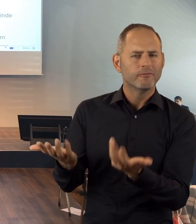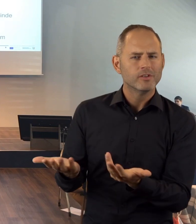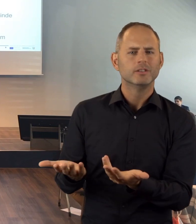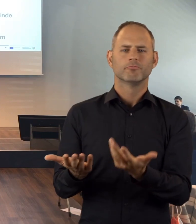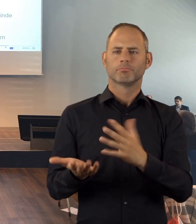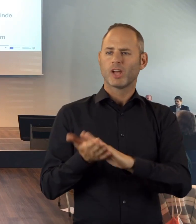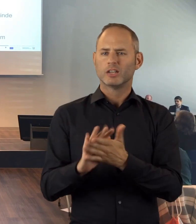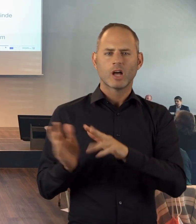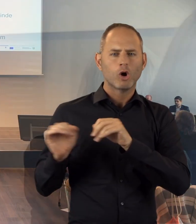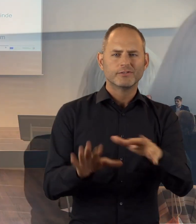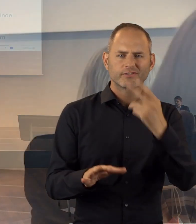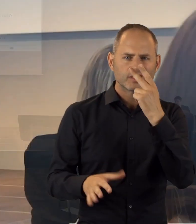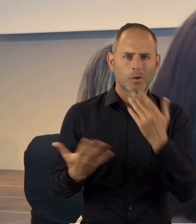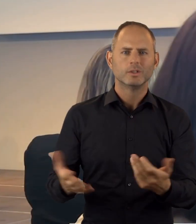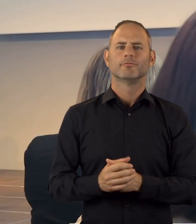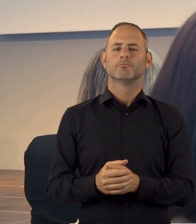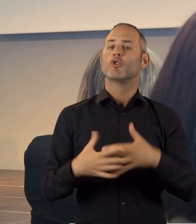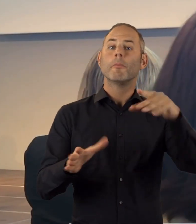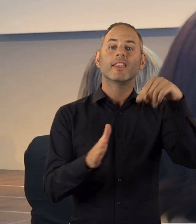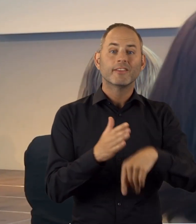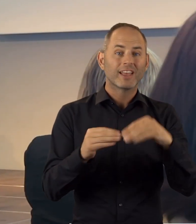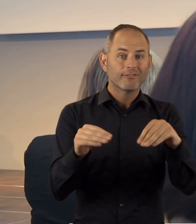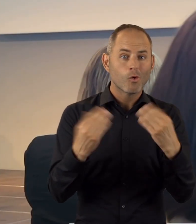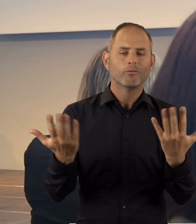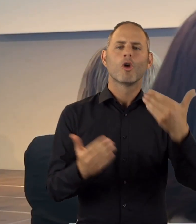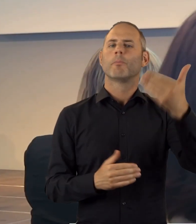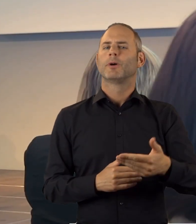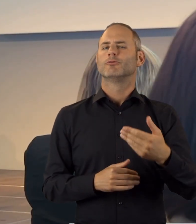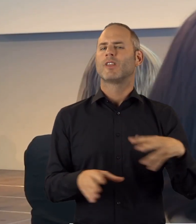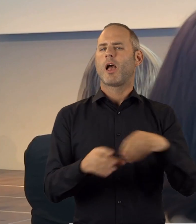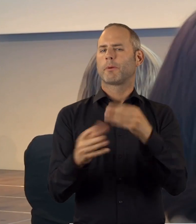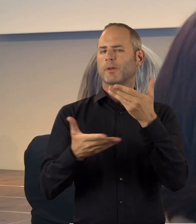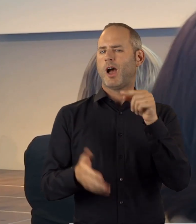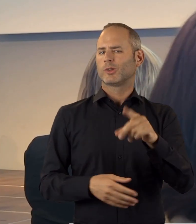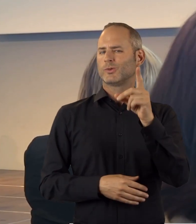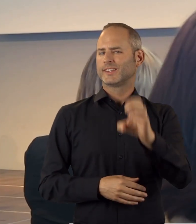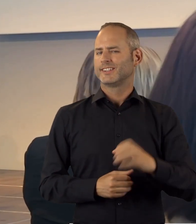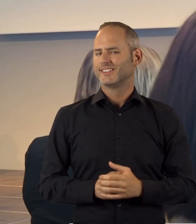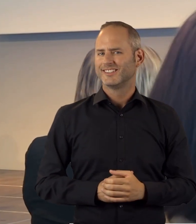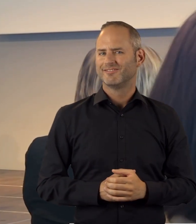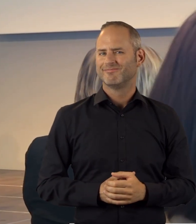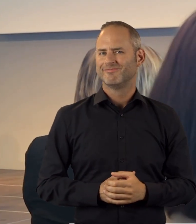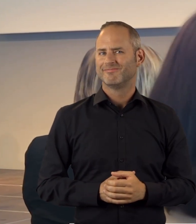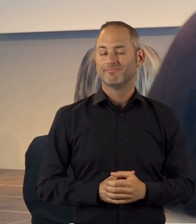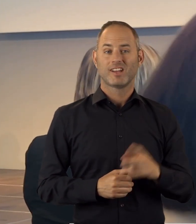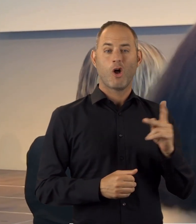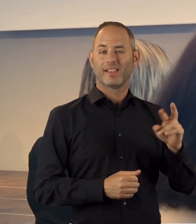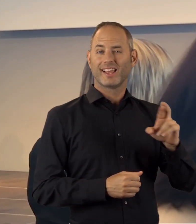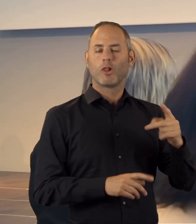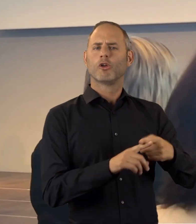Auswirkungen. Weitere Infos gibt es auch auf der Homepage www.teilhabeberatung.de Caroline Riegel und ihre